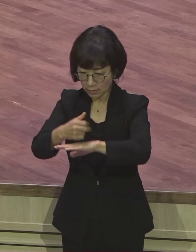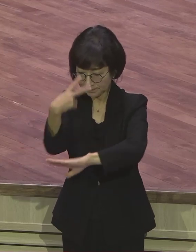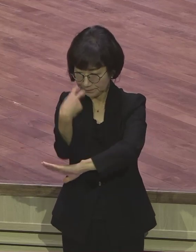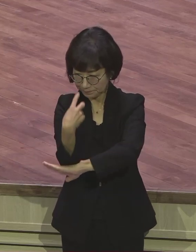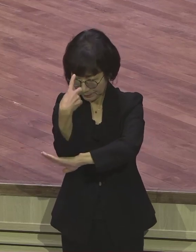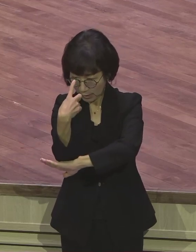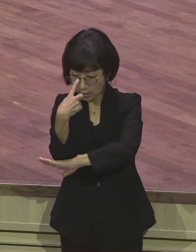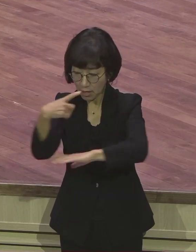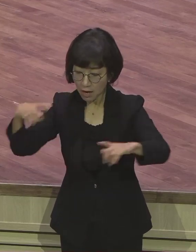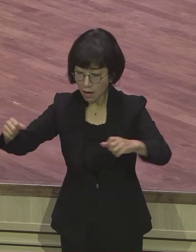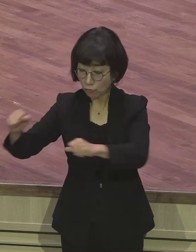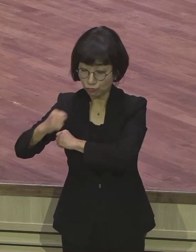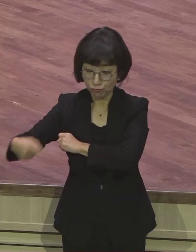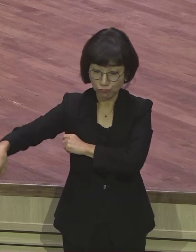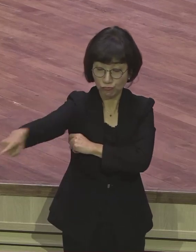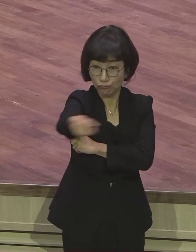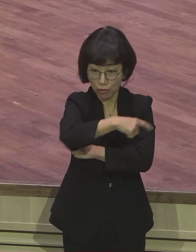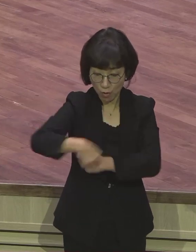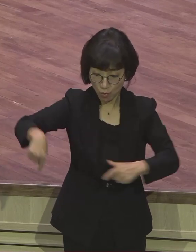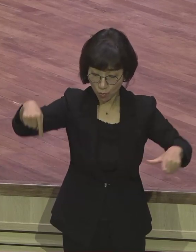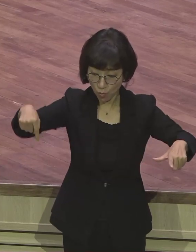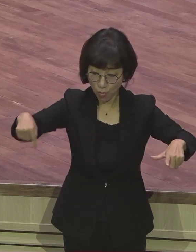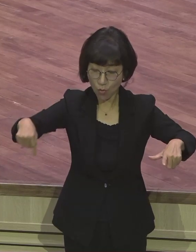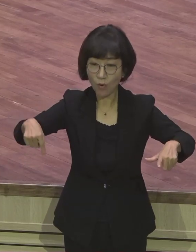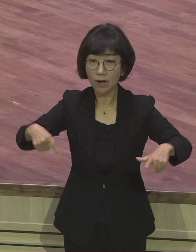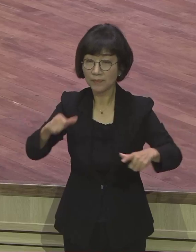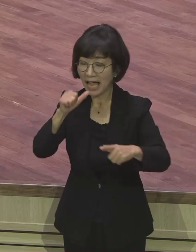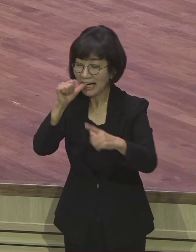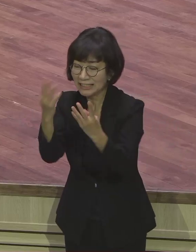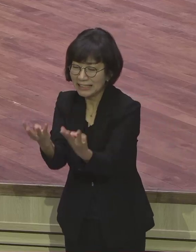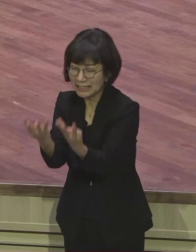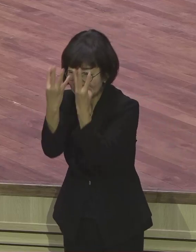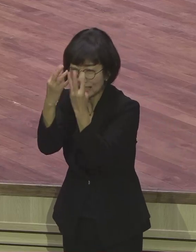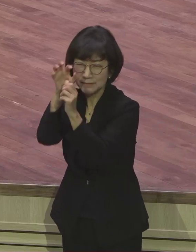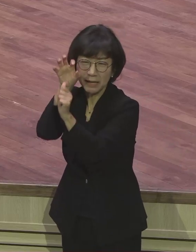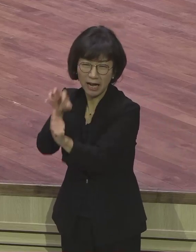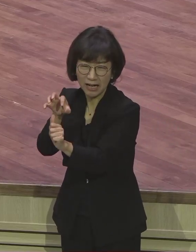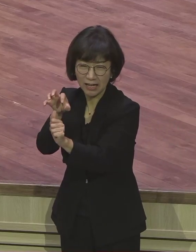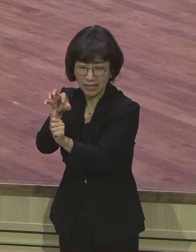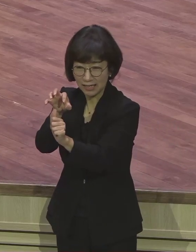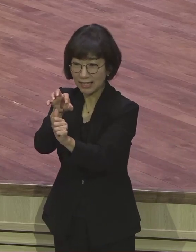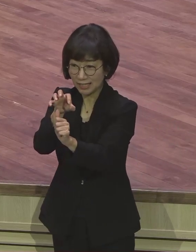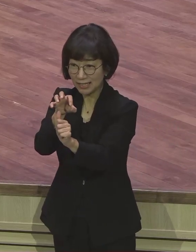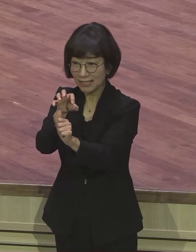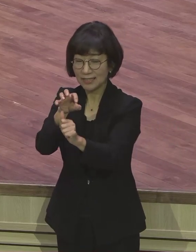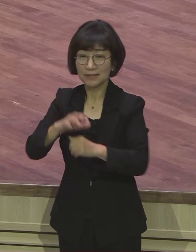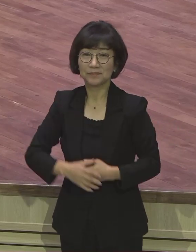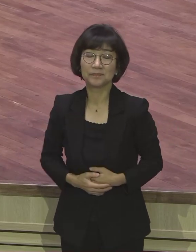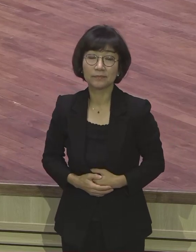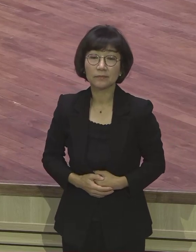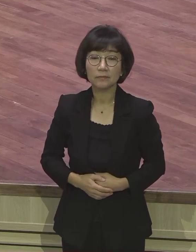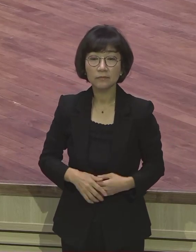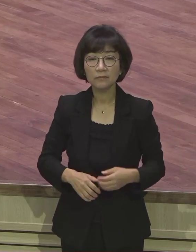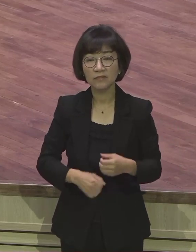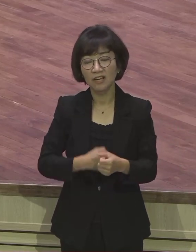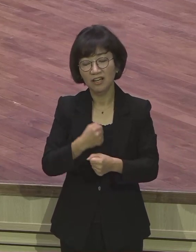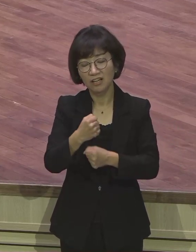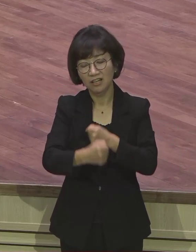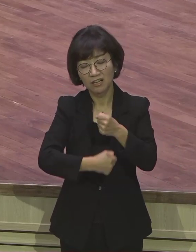이 시위대인데 바울이 이런 시위대에 갇혔다는 것은 완전히 자유가